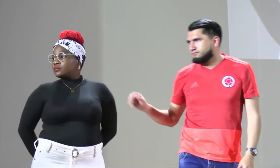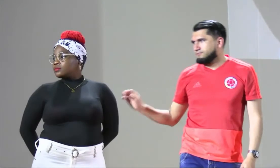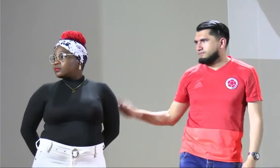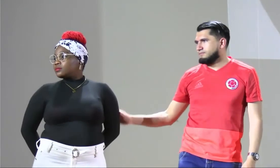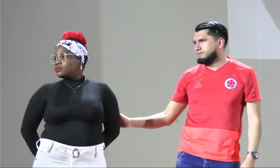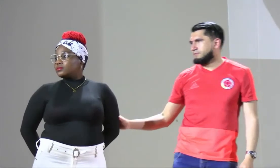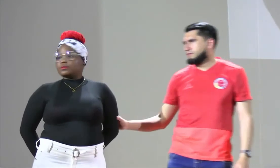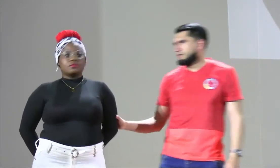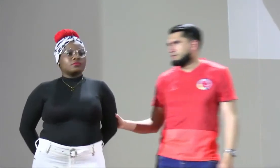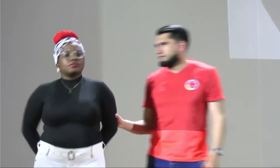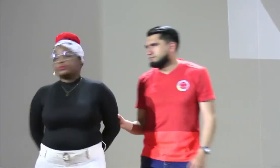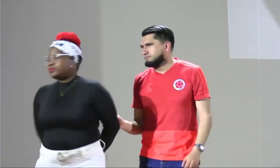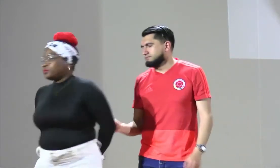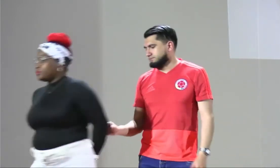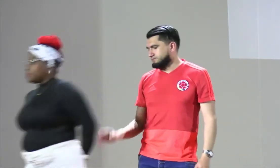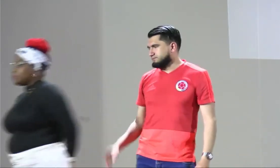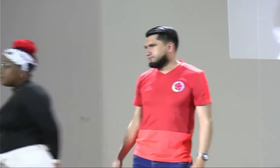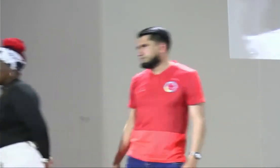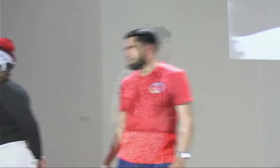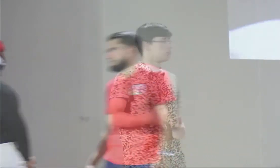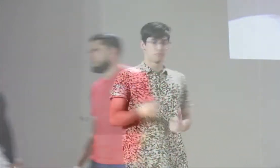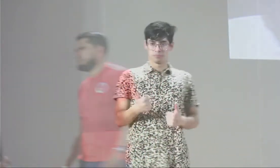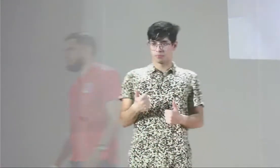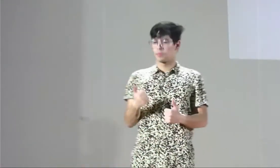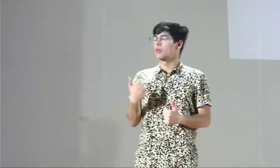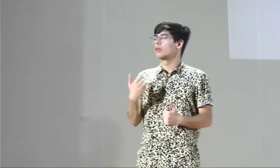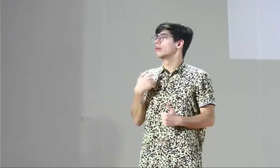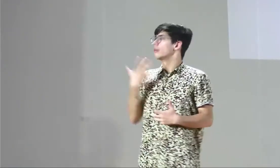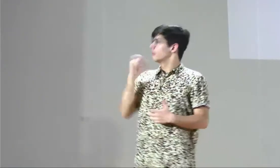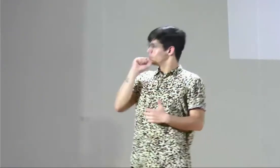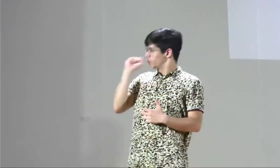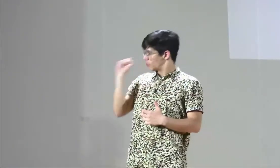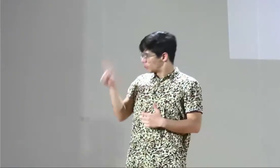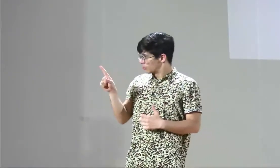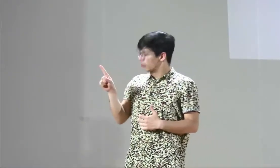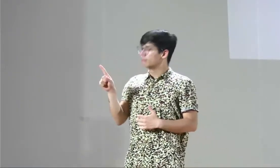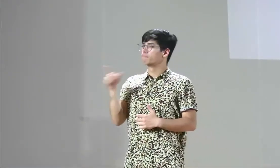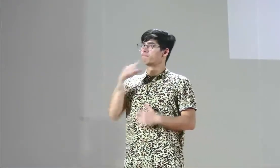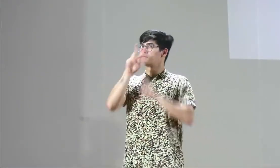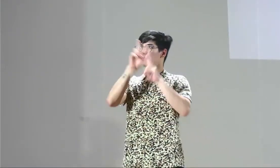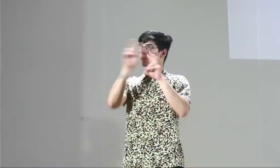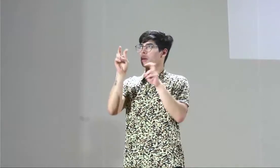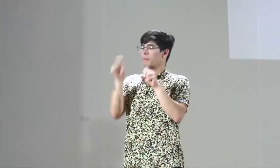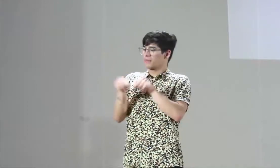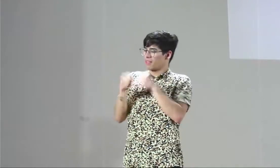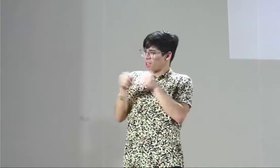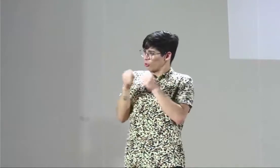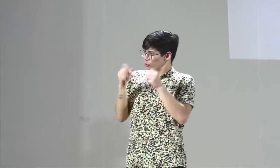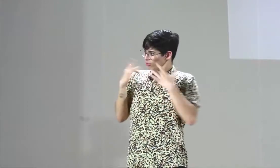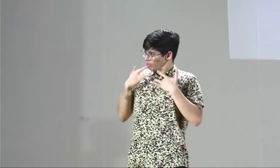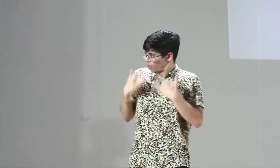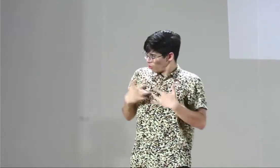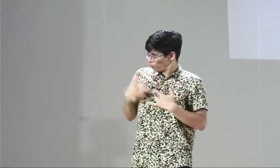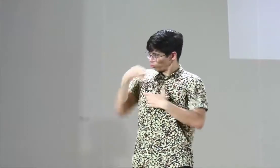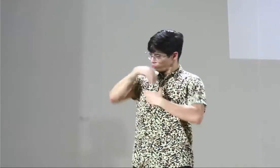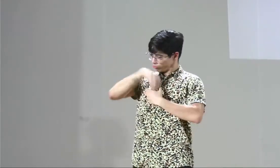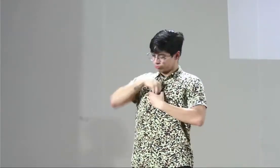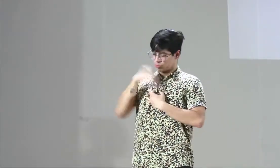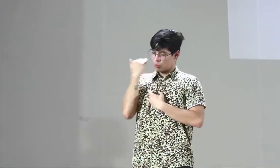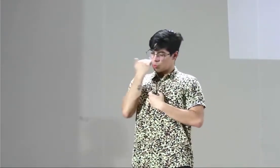una persona que nos quiere hacer una pregunta. Bienvenido. Bueno, perfecto. Yo sí quiero hacer una pregunta sobre este tema. Cuando